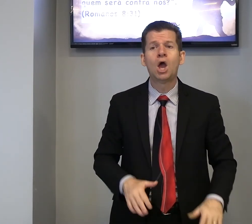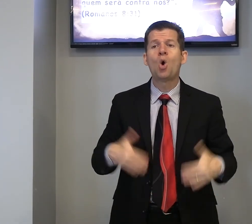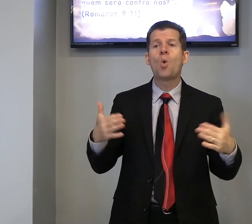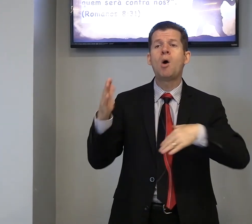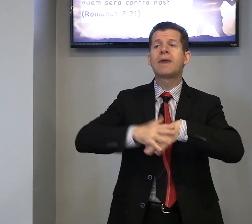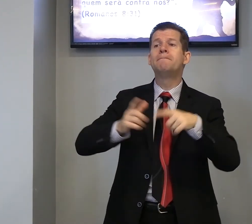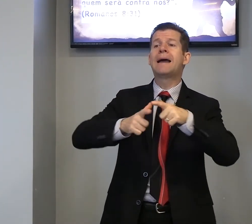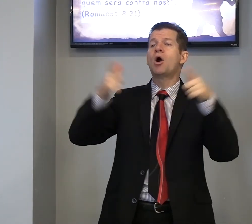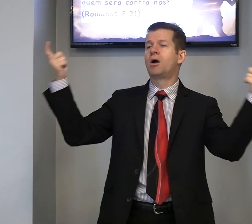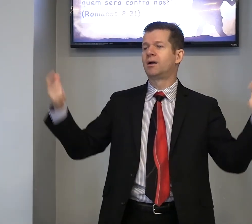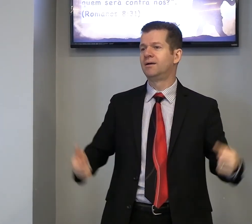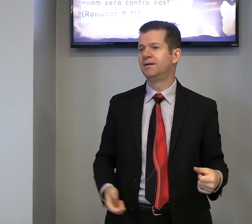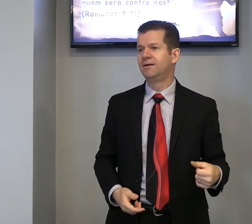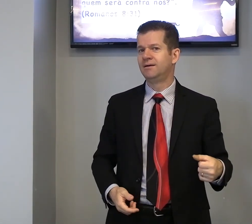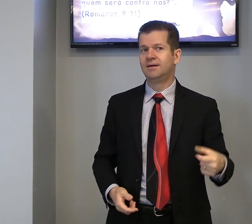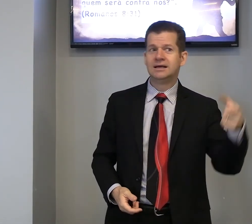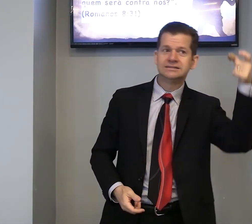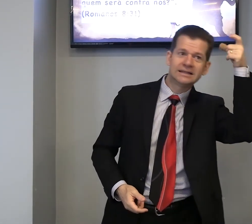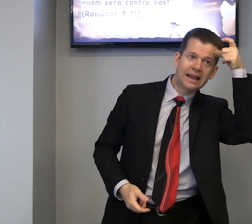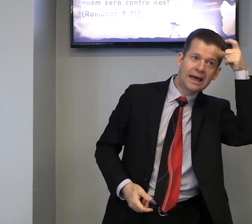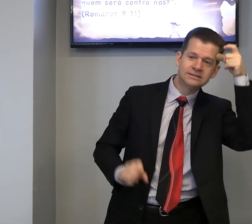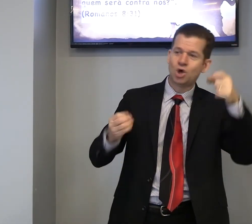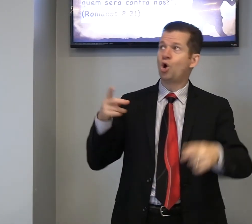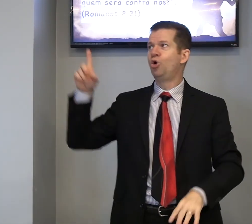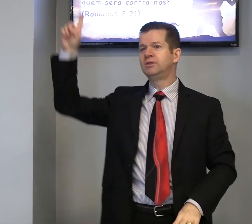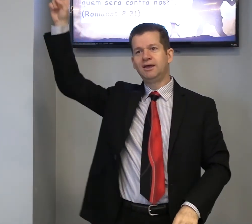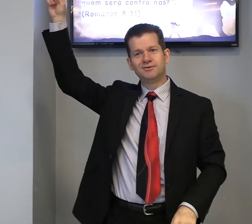qual, que é maior, Satanás, ou Deus?